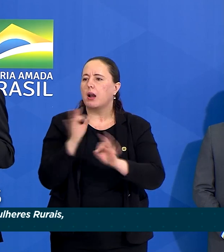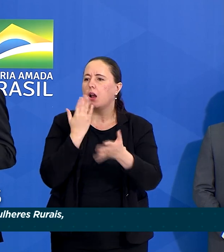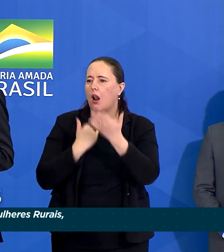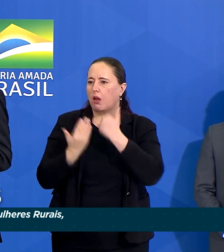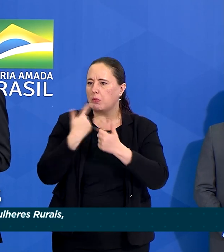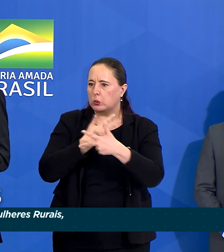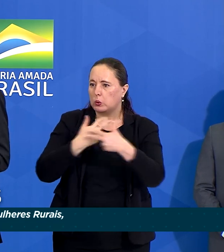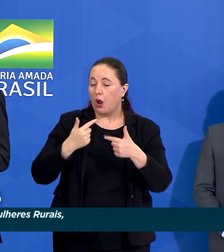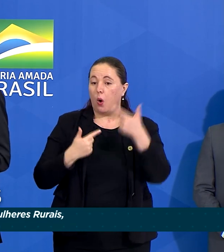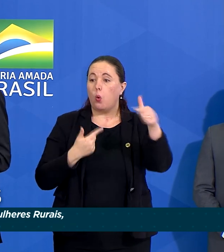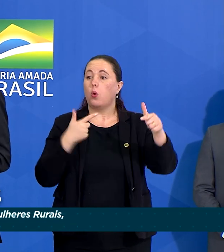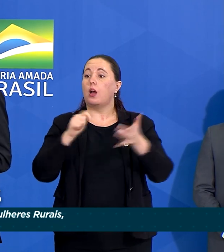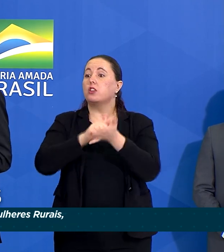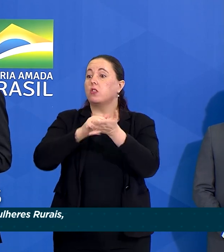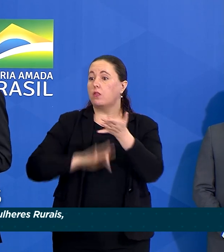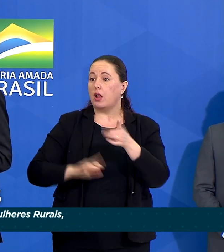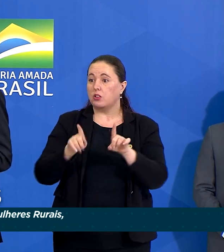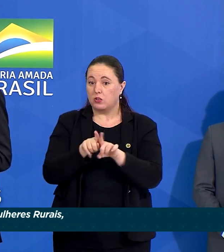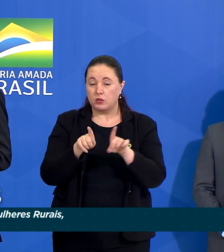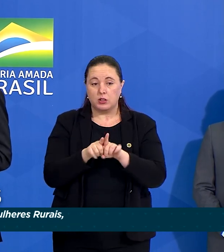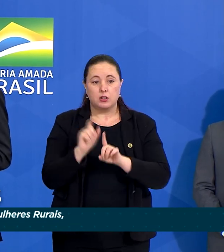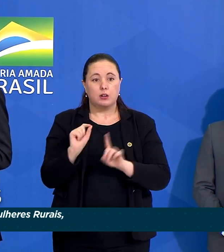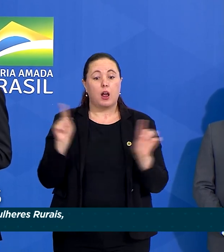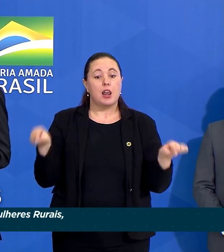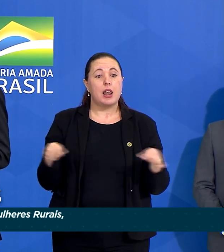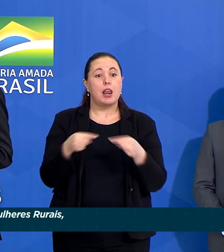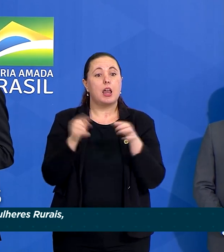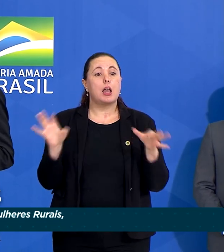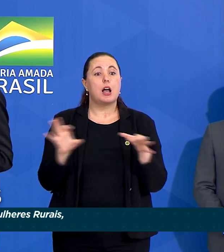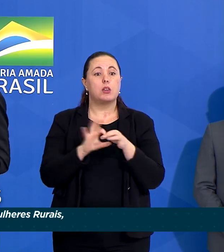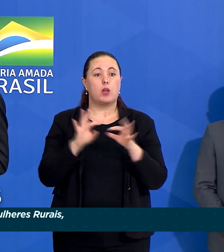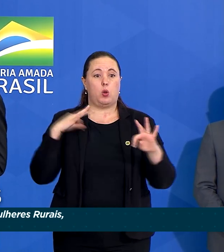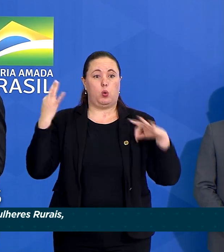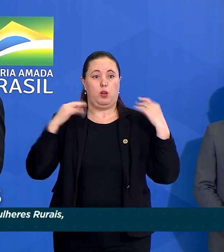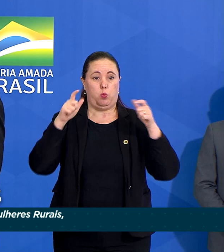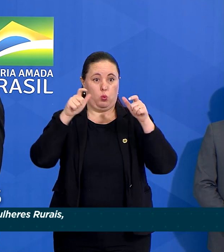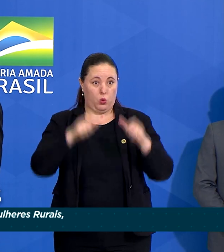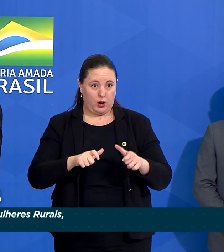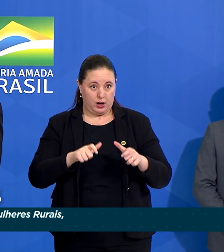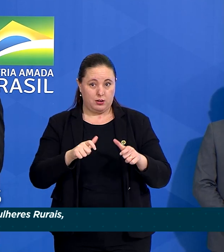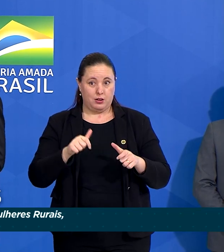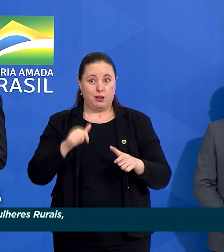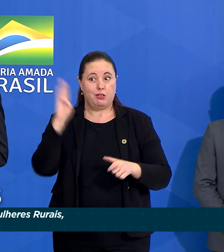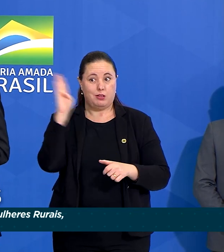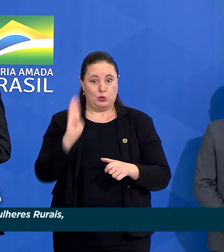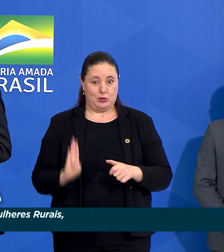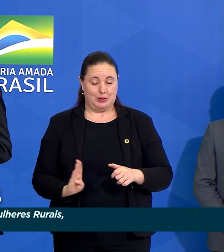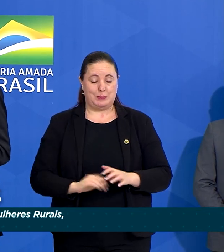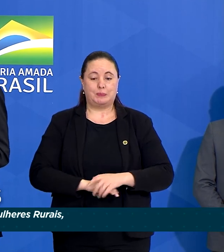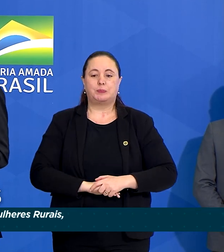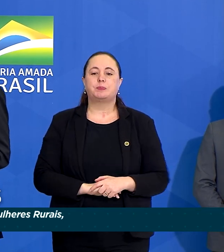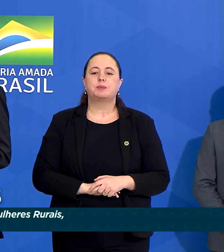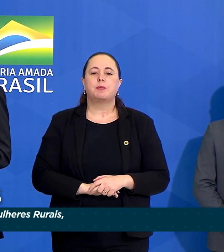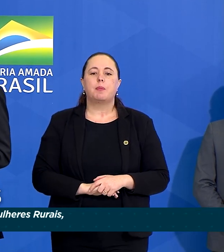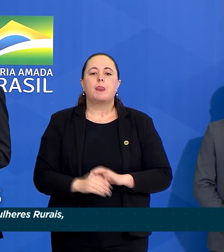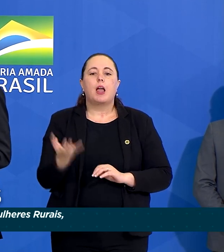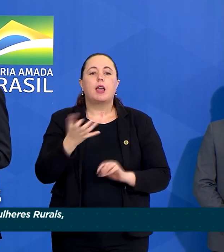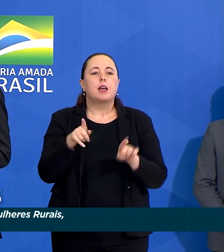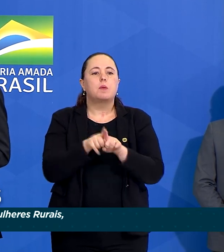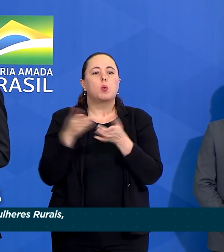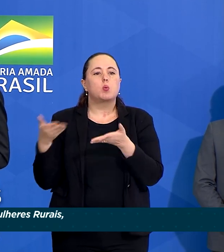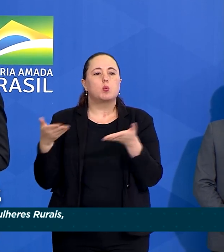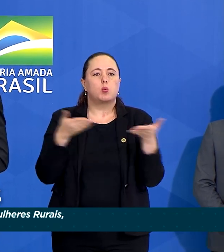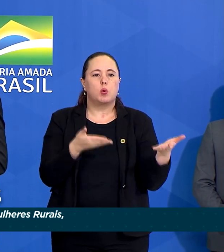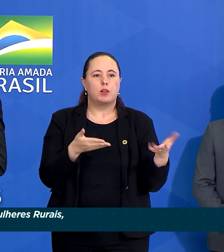e outras atividades intimamente ligadas ao turismo local e nacional. Queremos convidar